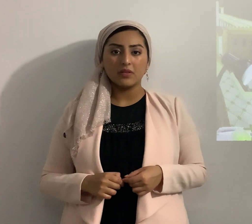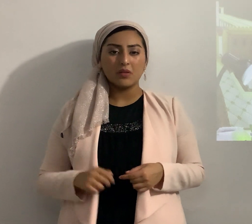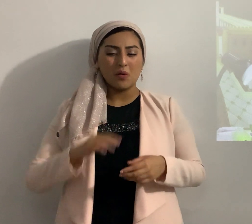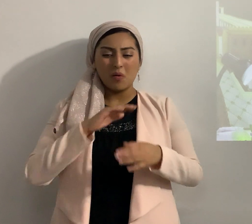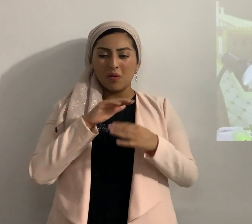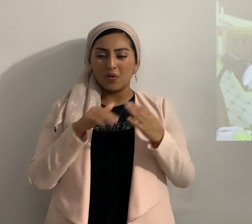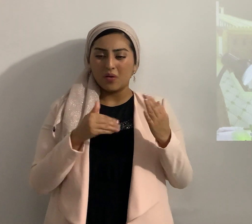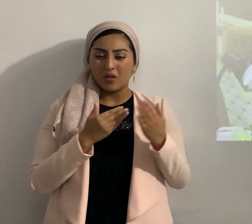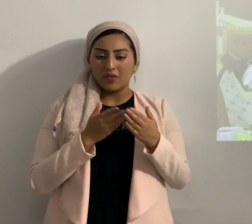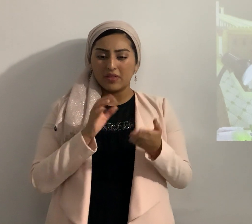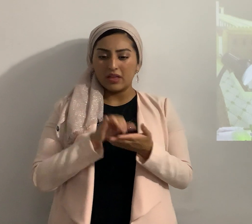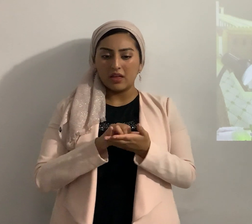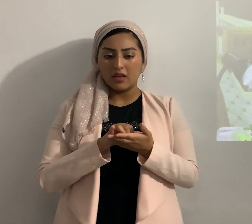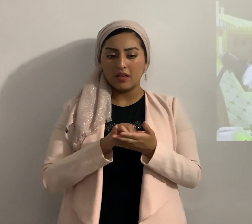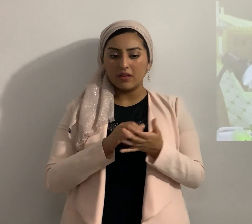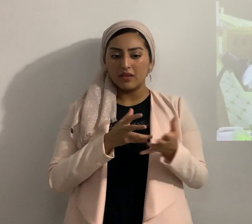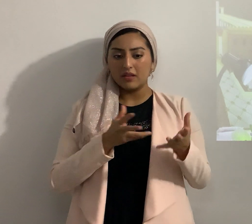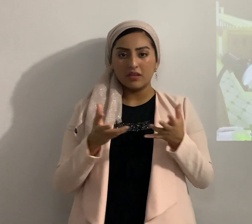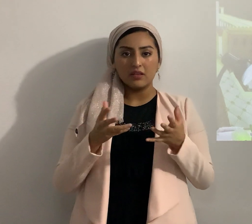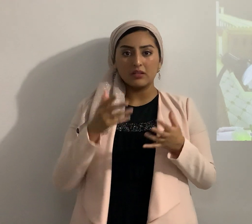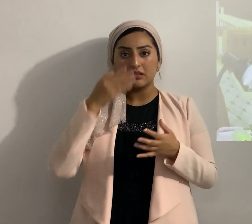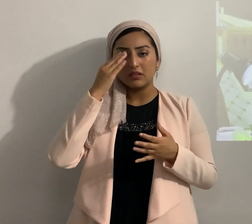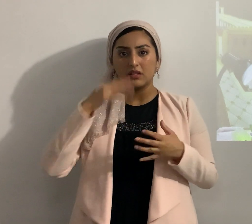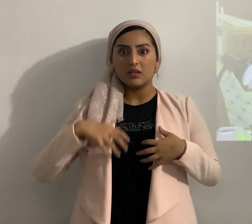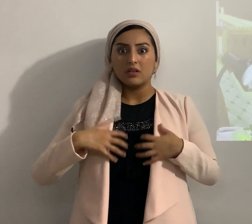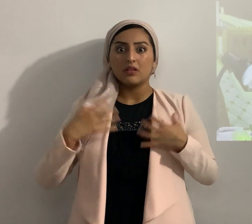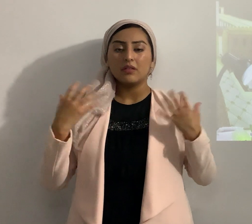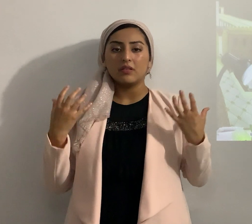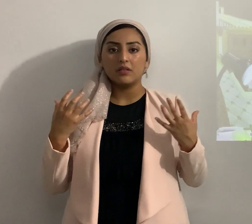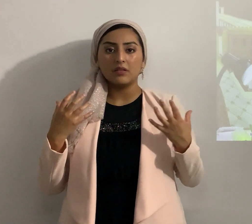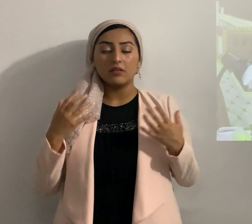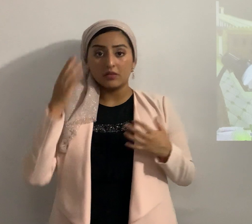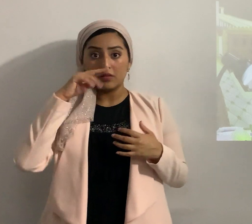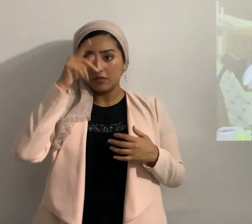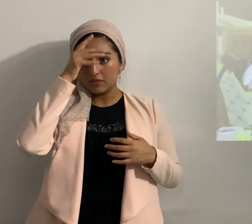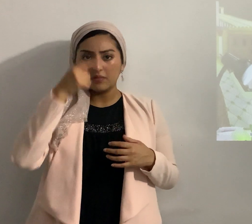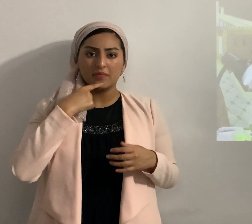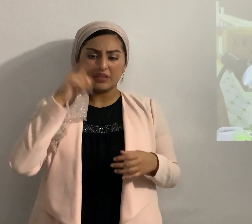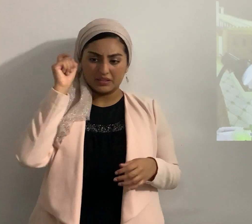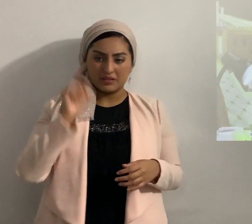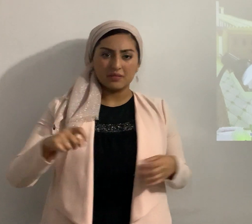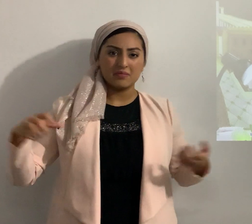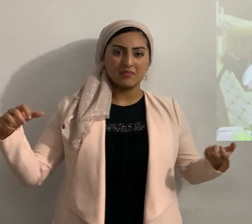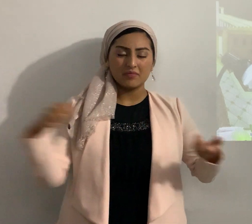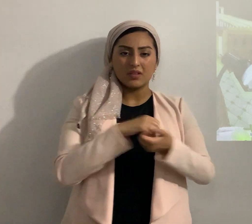pues a ir al eterno como no iba el eterno a decir destruyelos todos a todos